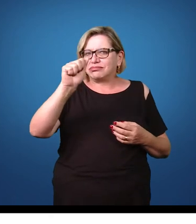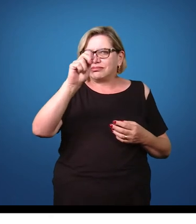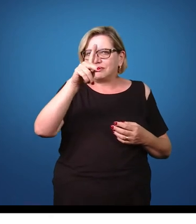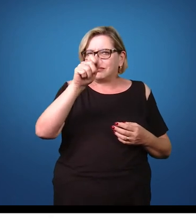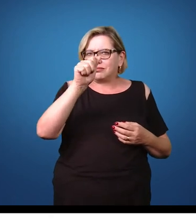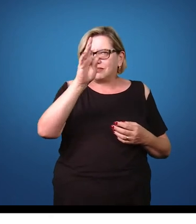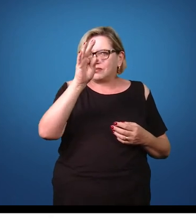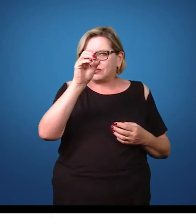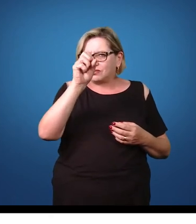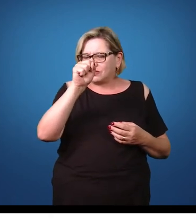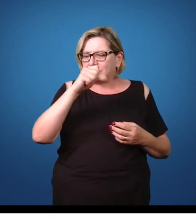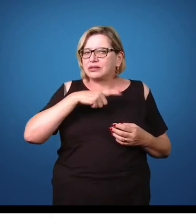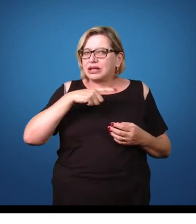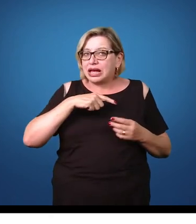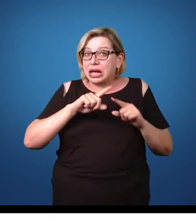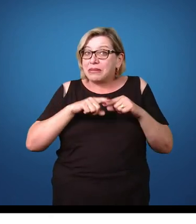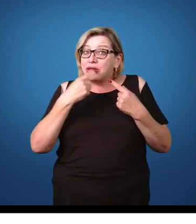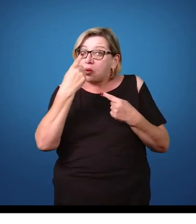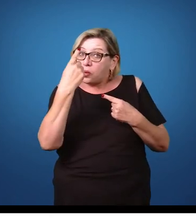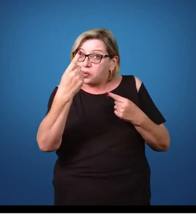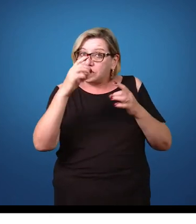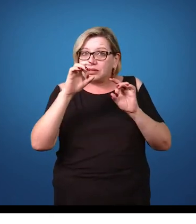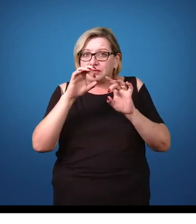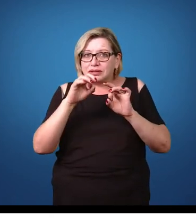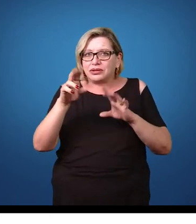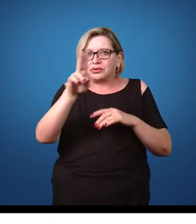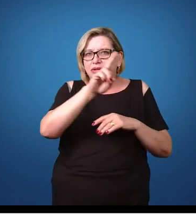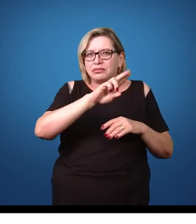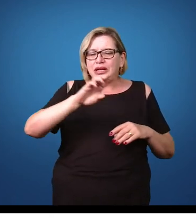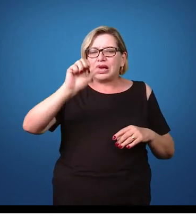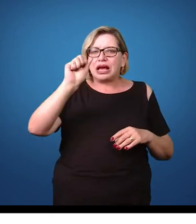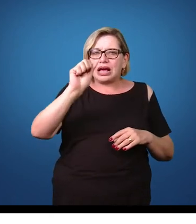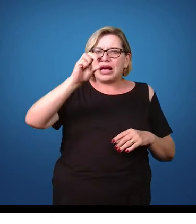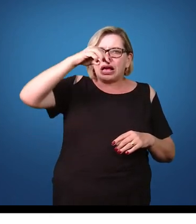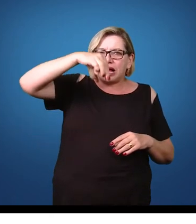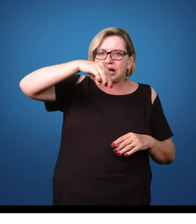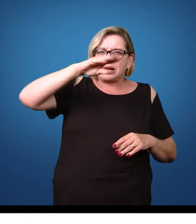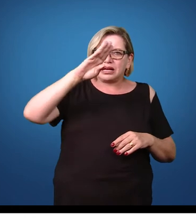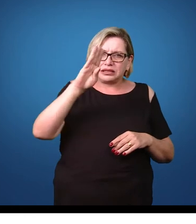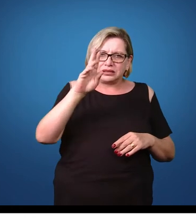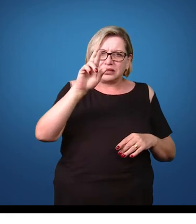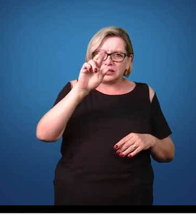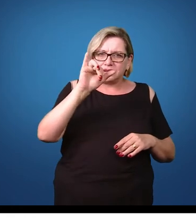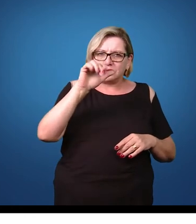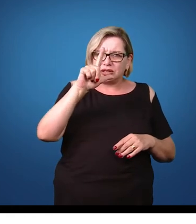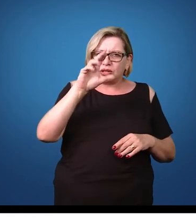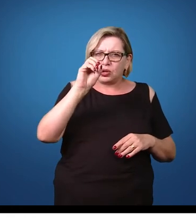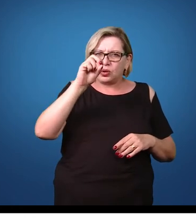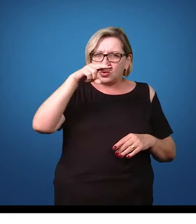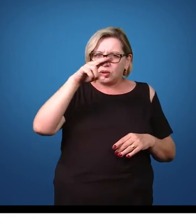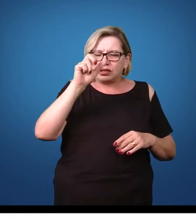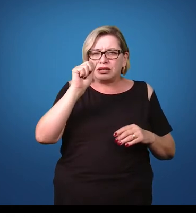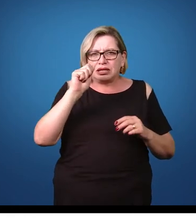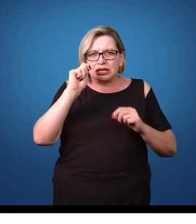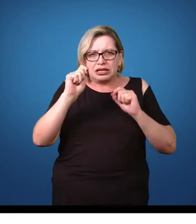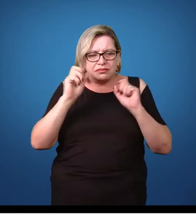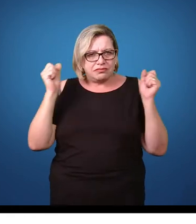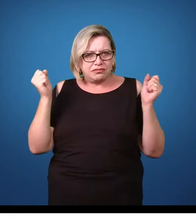existentes, existe um que tem uma grande importância atualmente, que é o amblyloma cajanense. Esse carrapato,